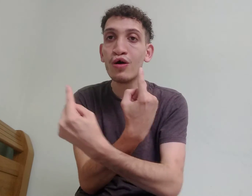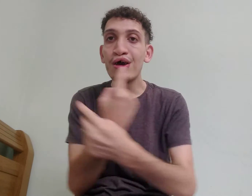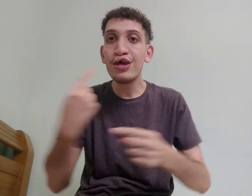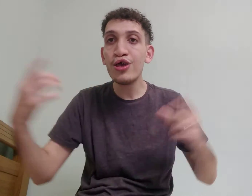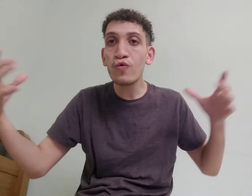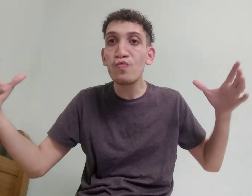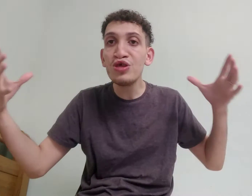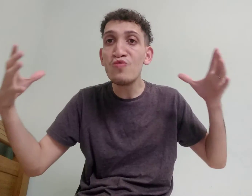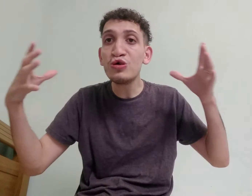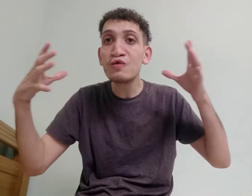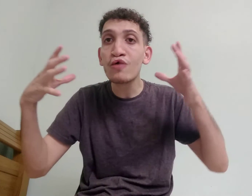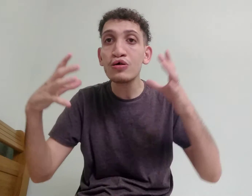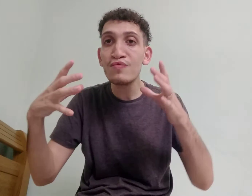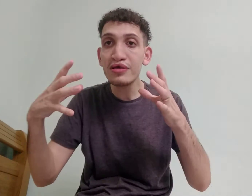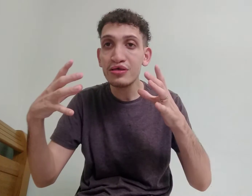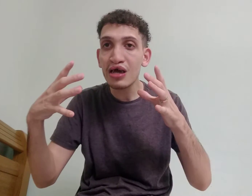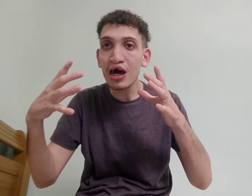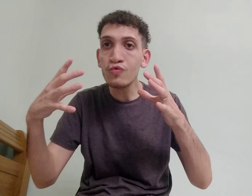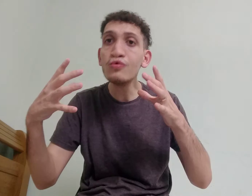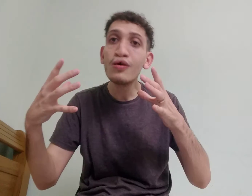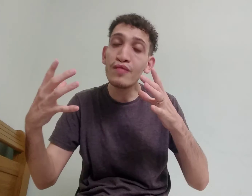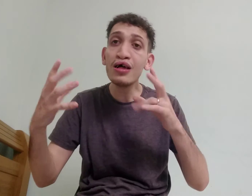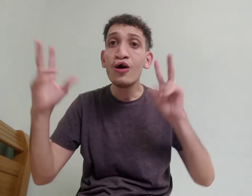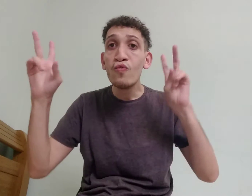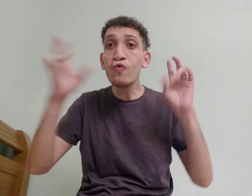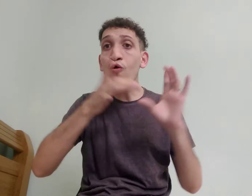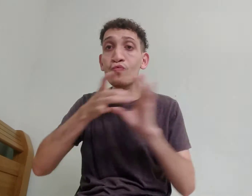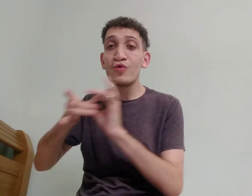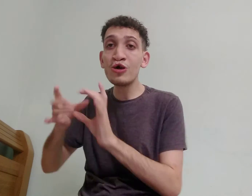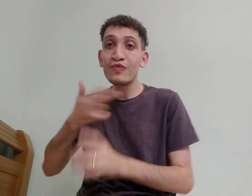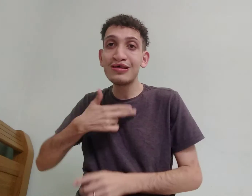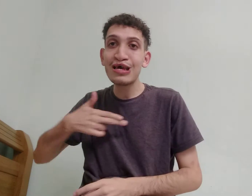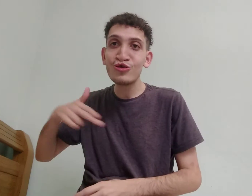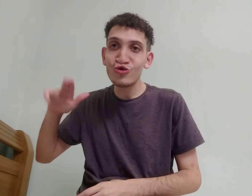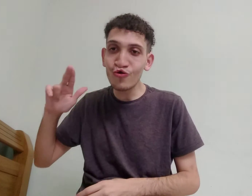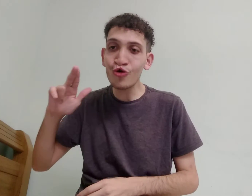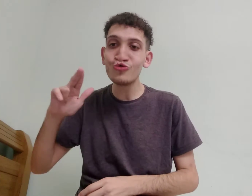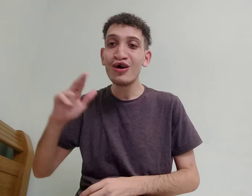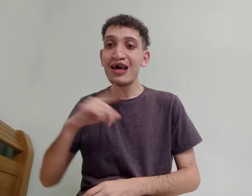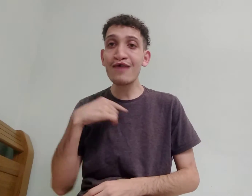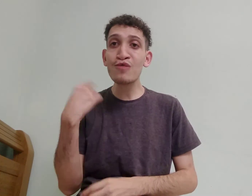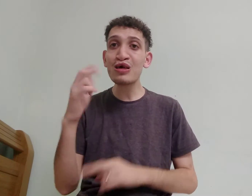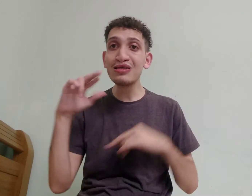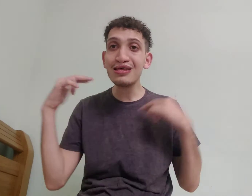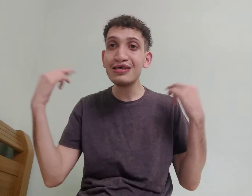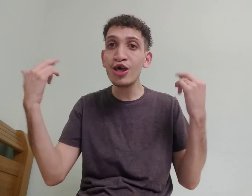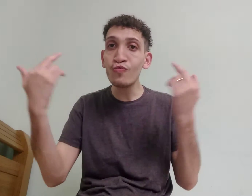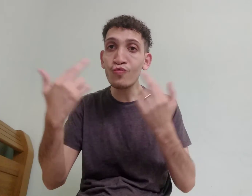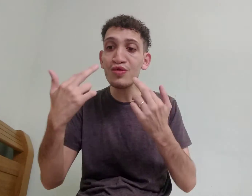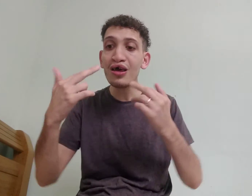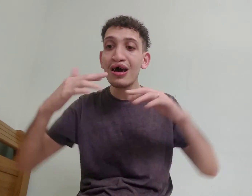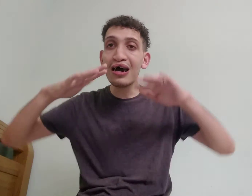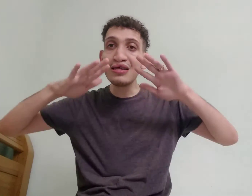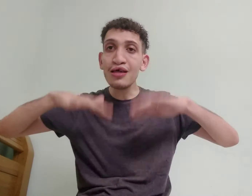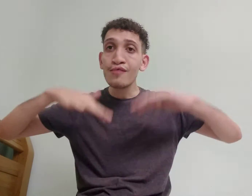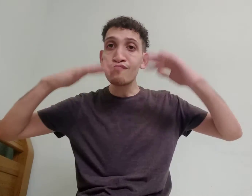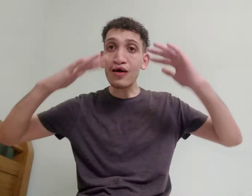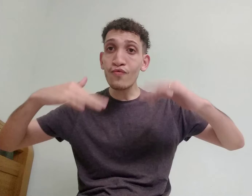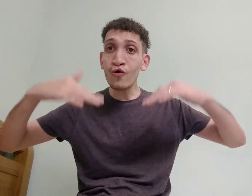reunidos em volta desse algo, né, no contexto aí religioso, é quando a gente se reúne aí para todo mundo